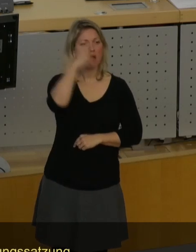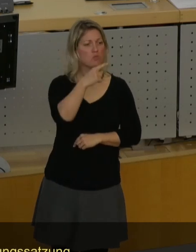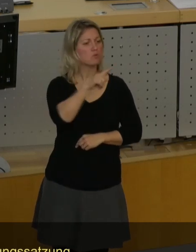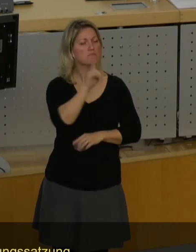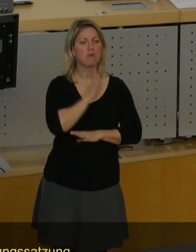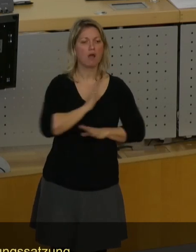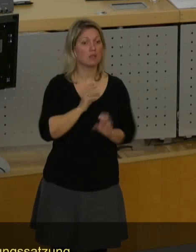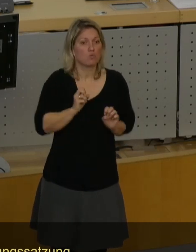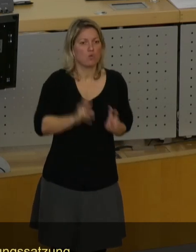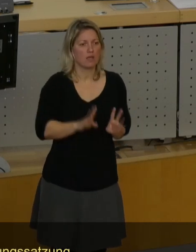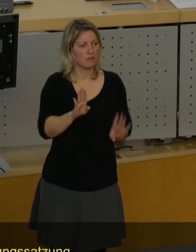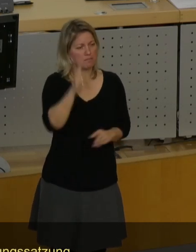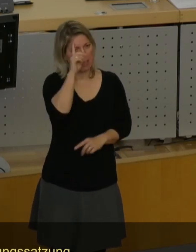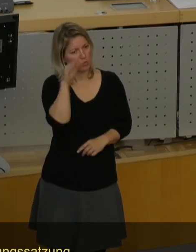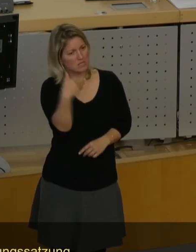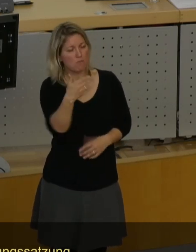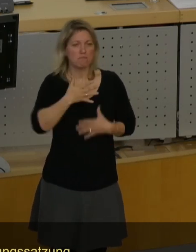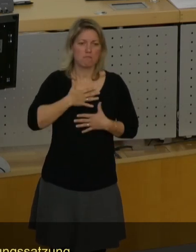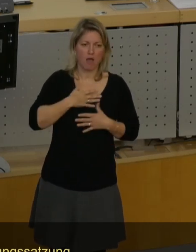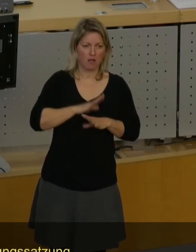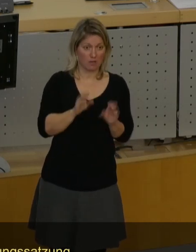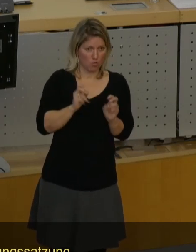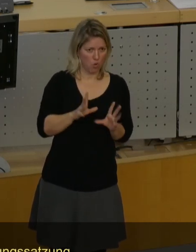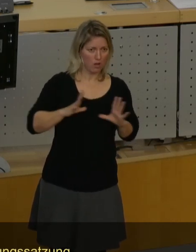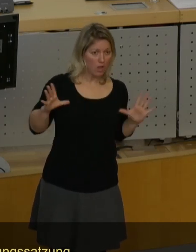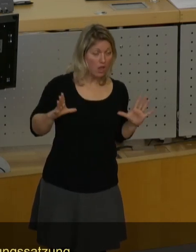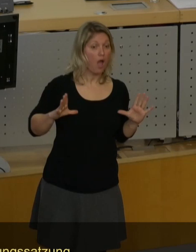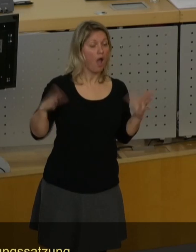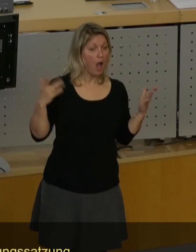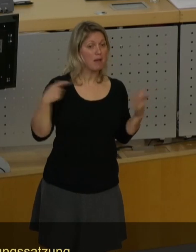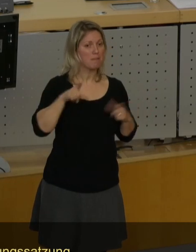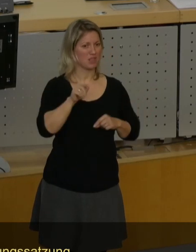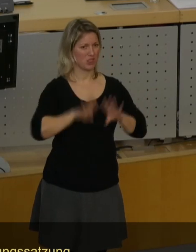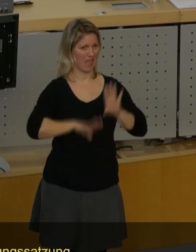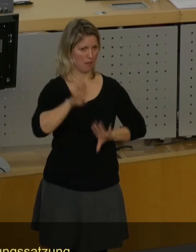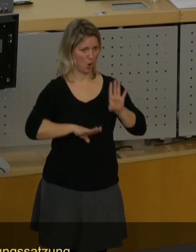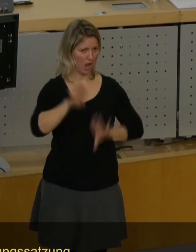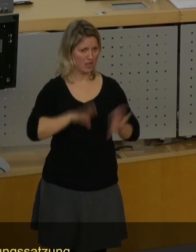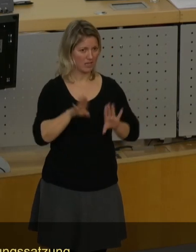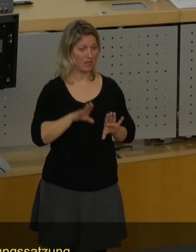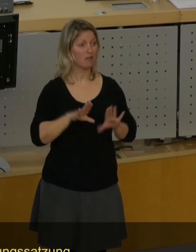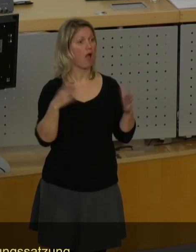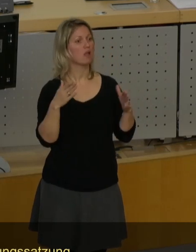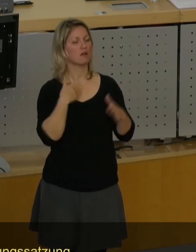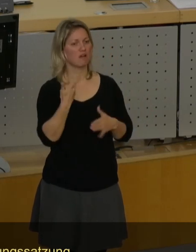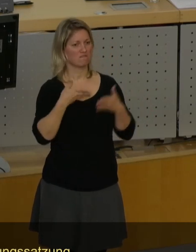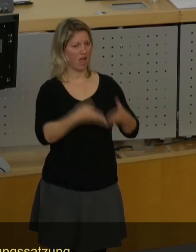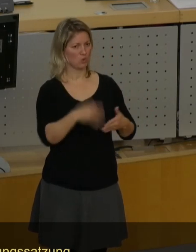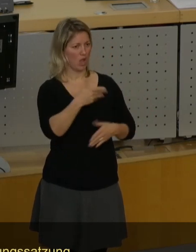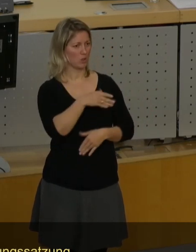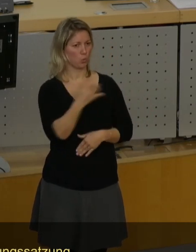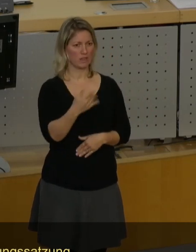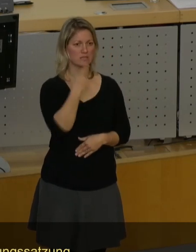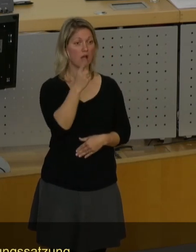ist doch in Ordnung, Sie müssen diese Meinung nicht mögen. Das nennt man nämlich Demokratie. Gerade die grünen Fraktionen, sagt immer